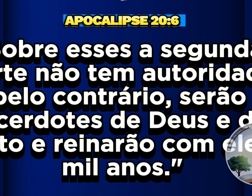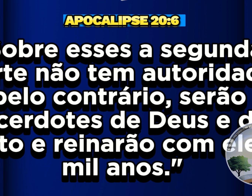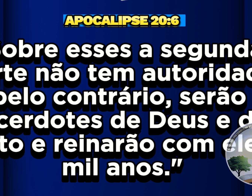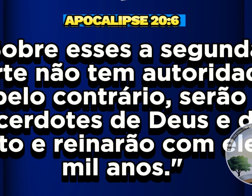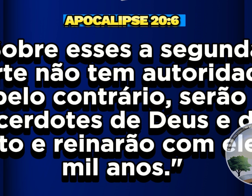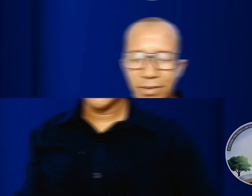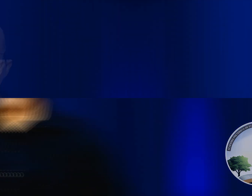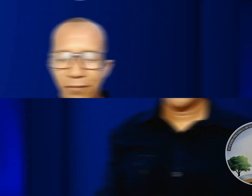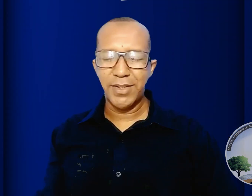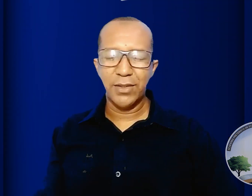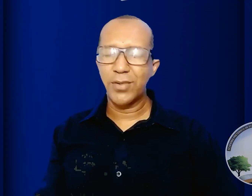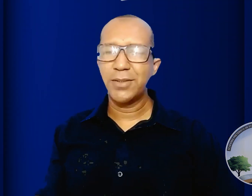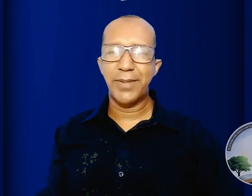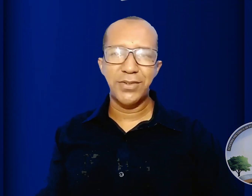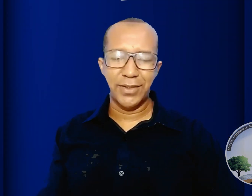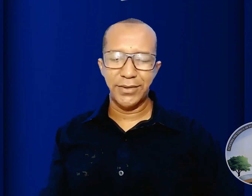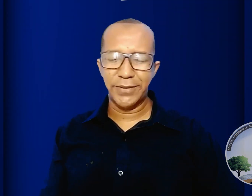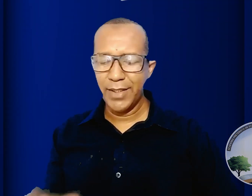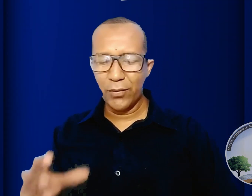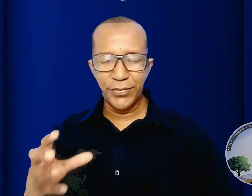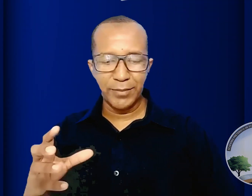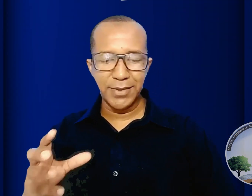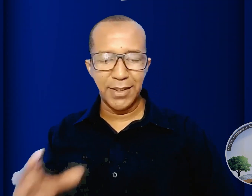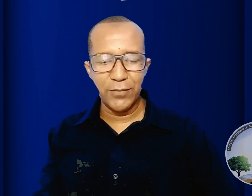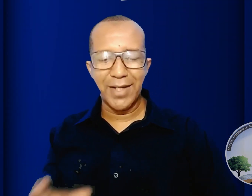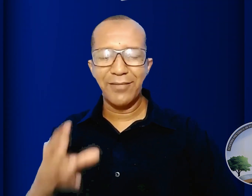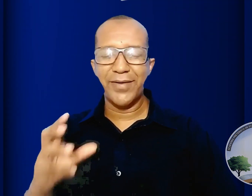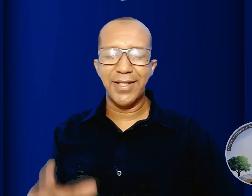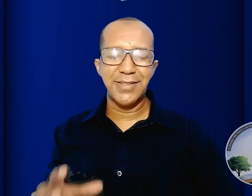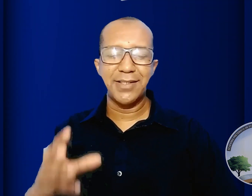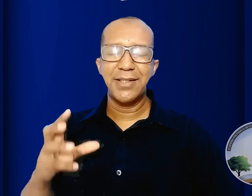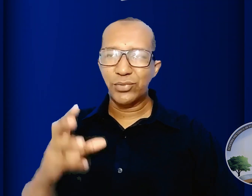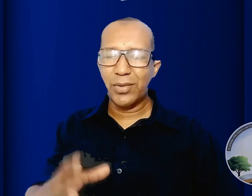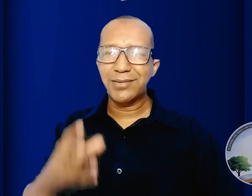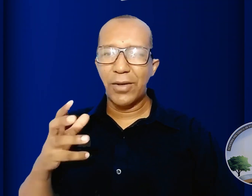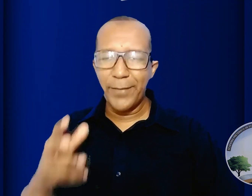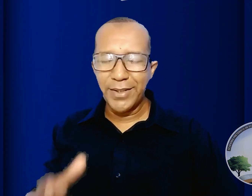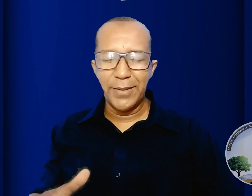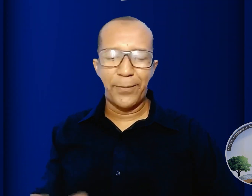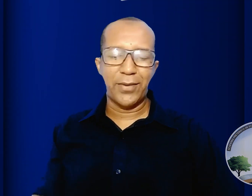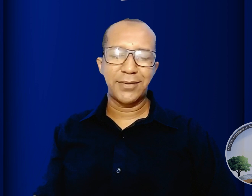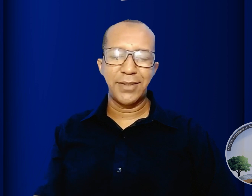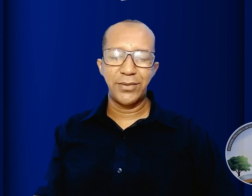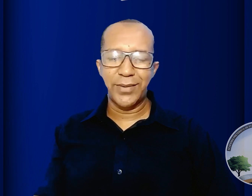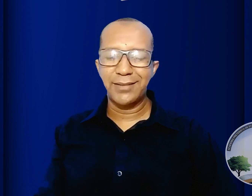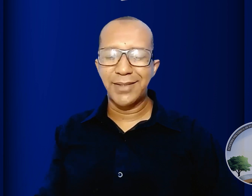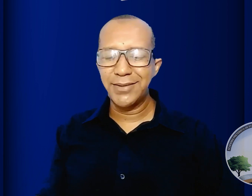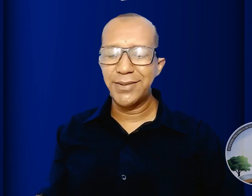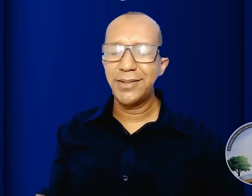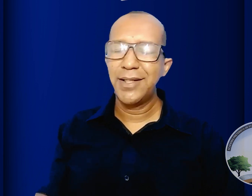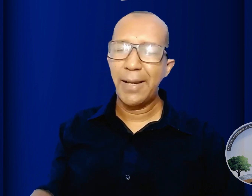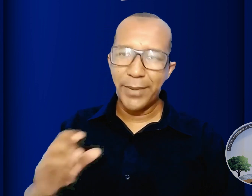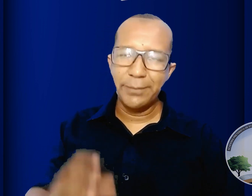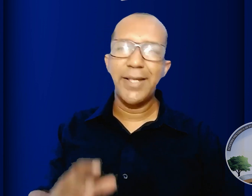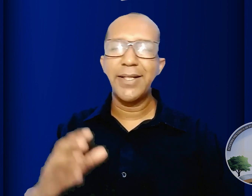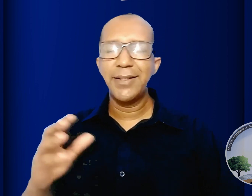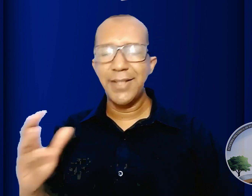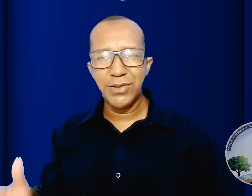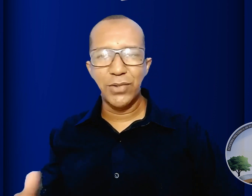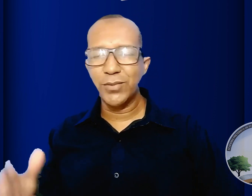anos veja que coisa impressionante encontramos aqui uma referência totalmente importante no que tange a primeira e a segunda